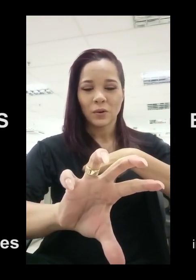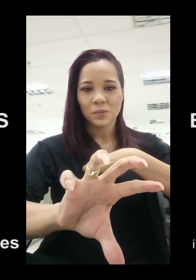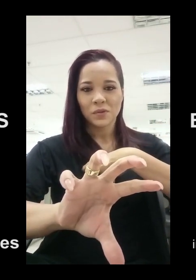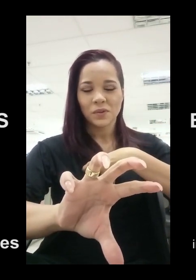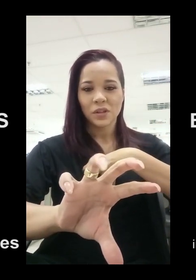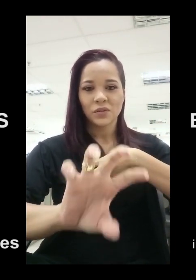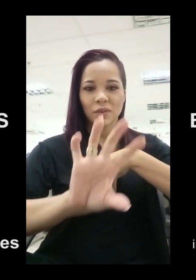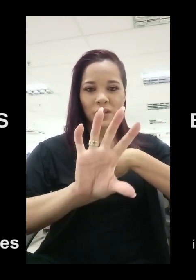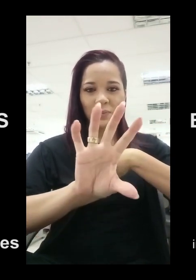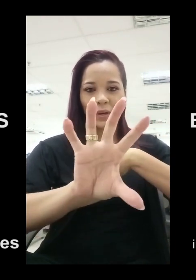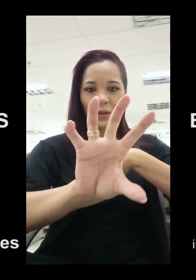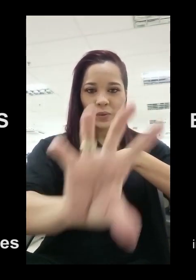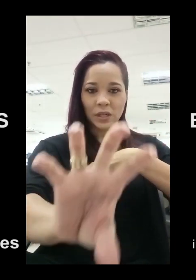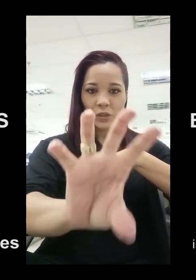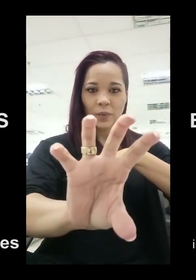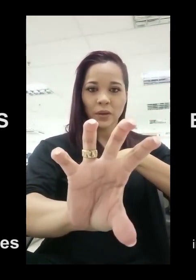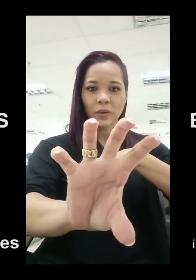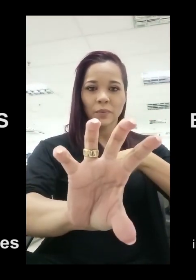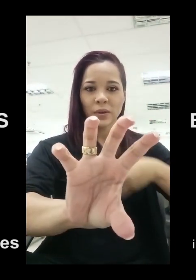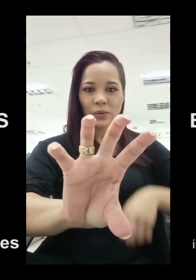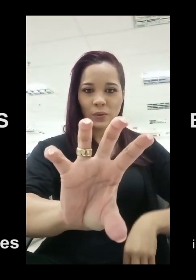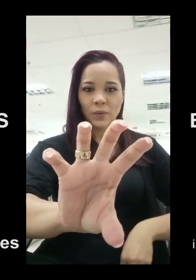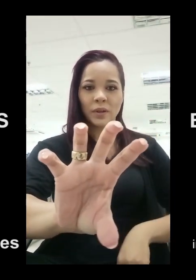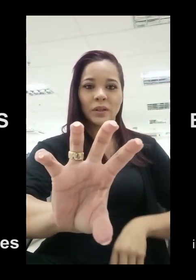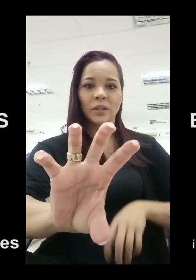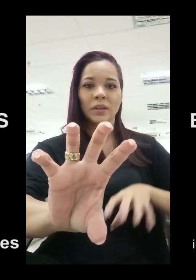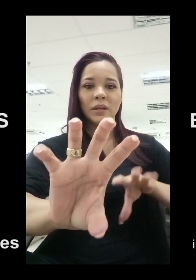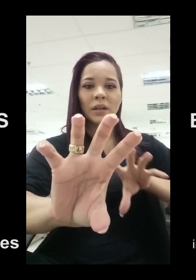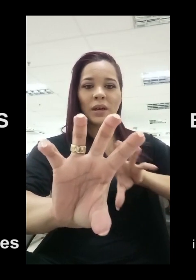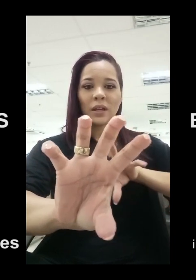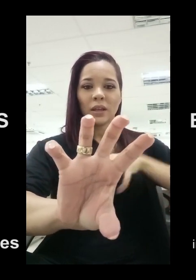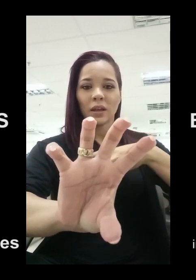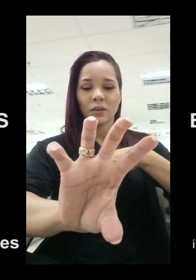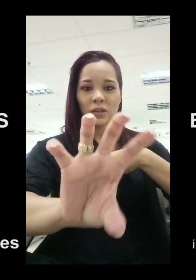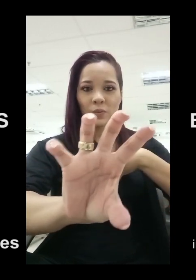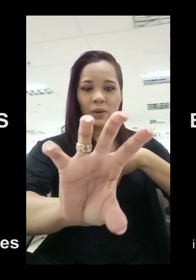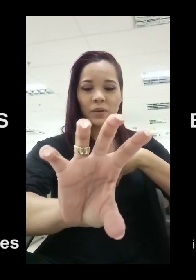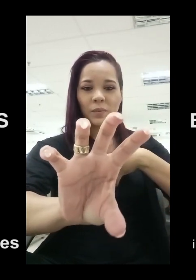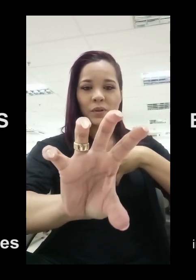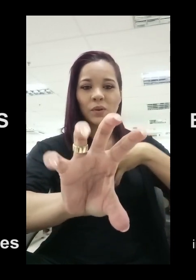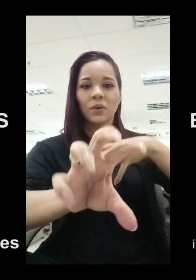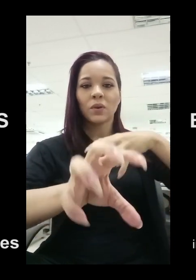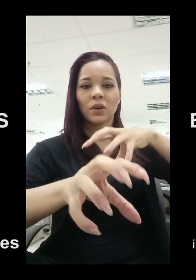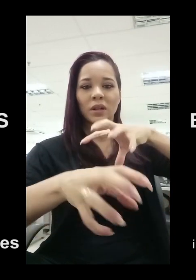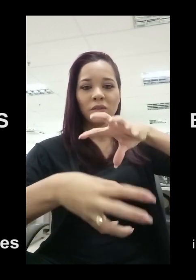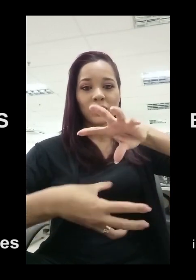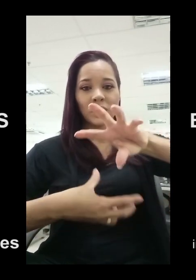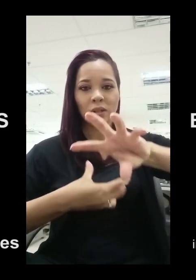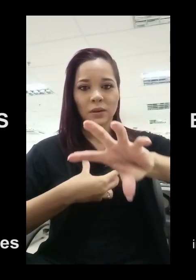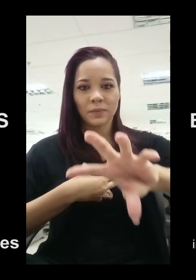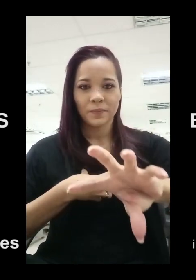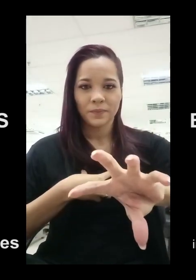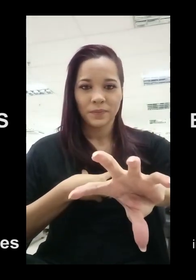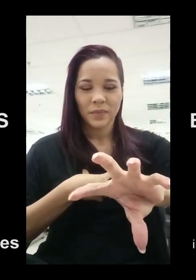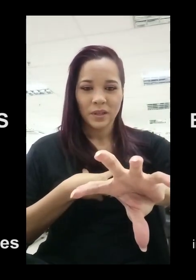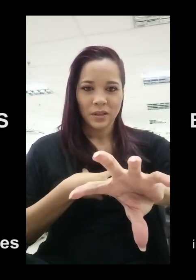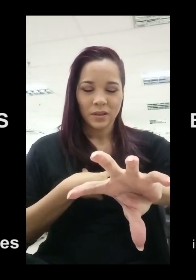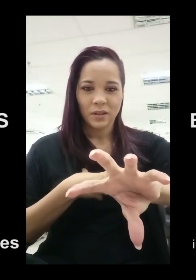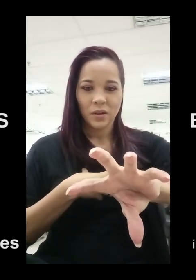como se você estivesse pegando o sentimento da pessoa, o sentimento da pessoa e colocando em você. Então